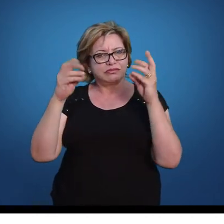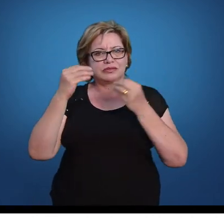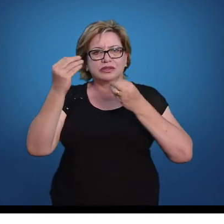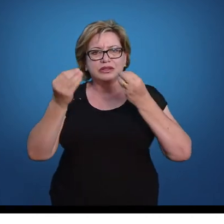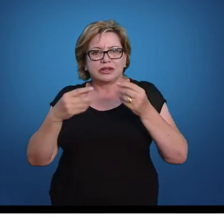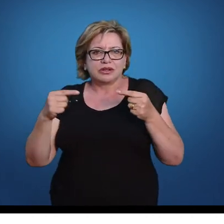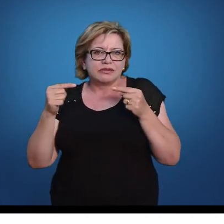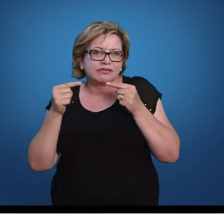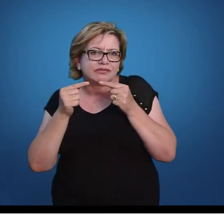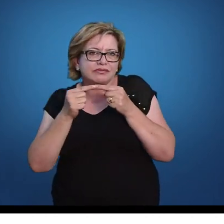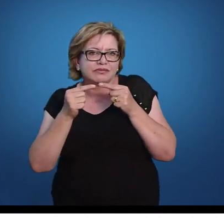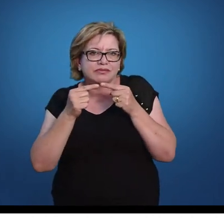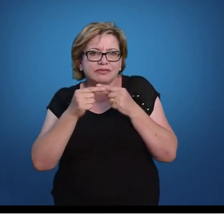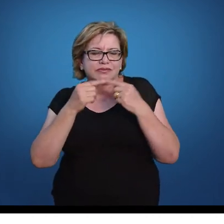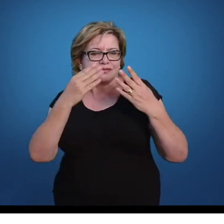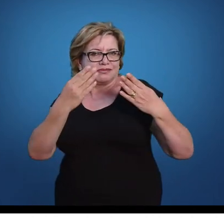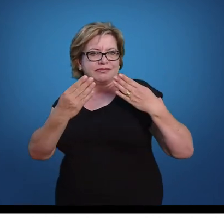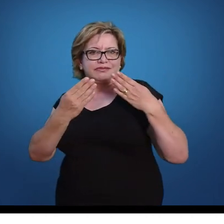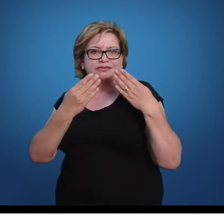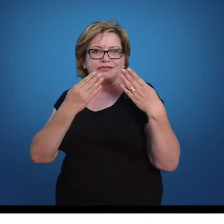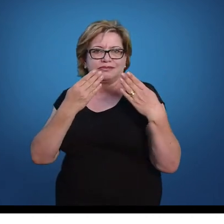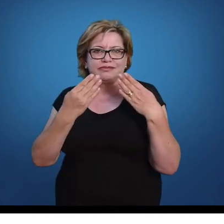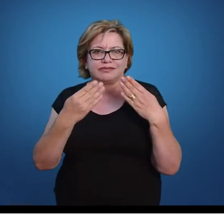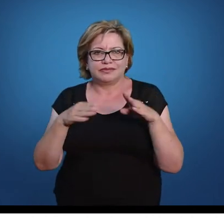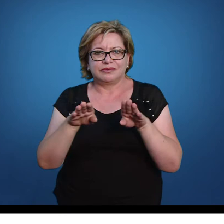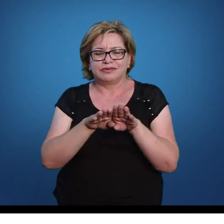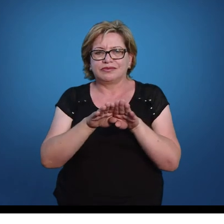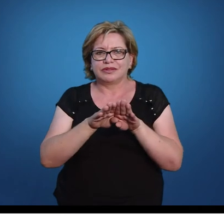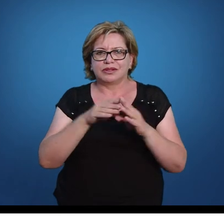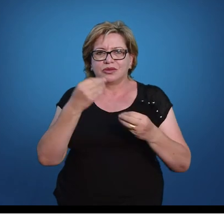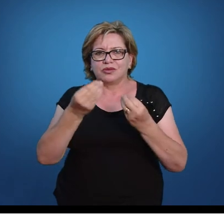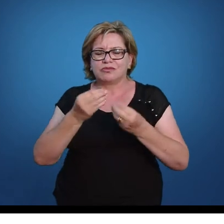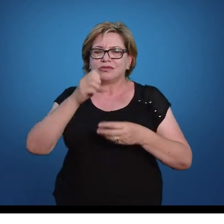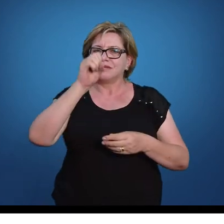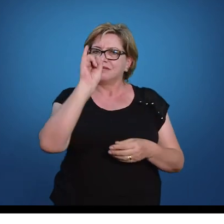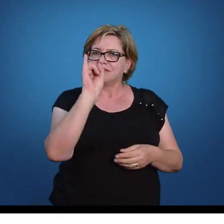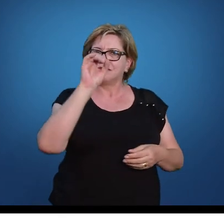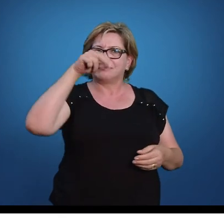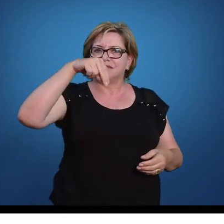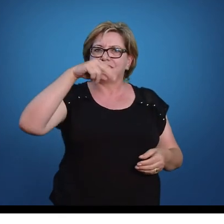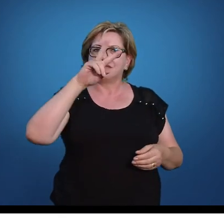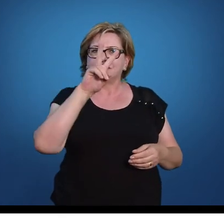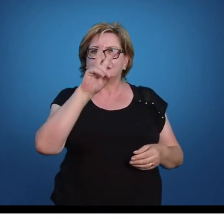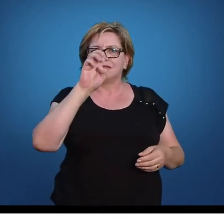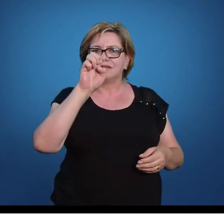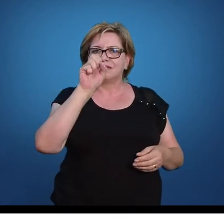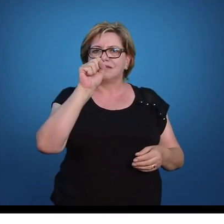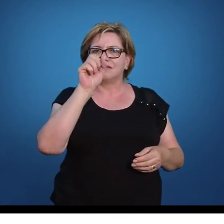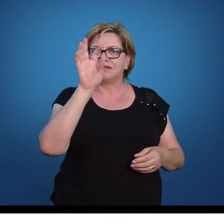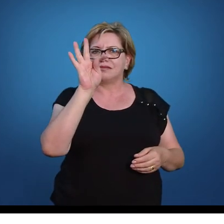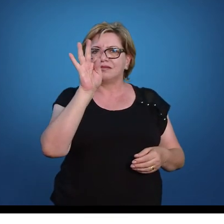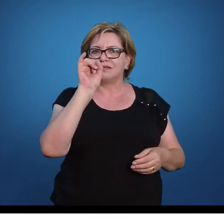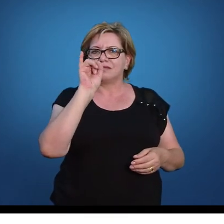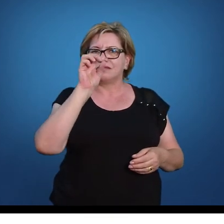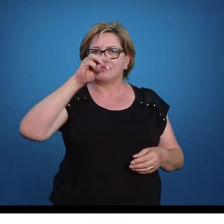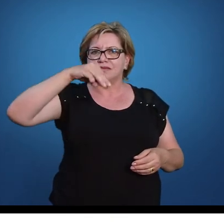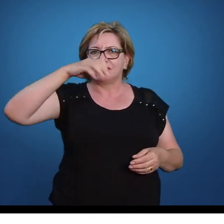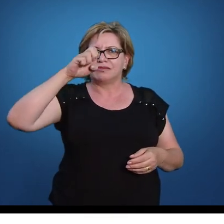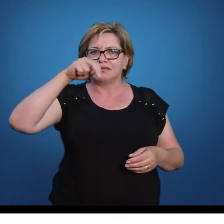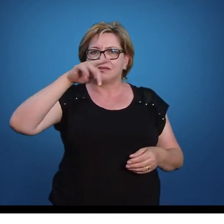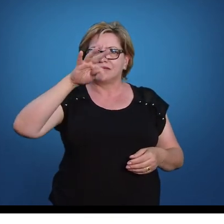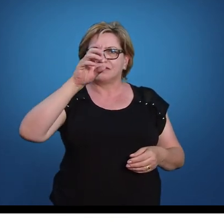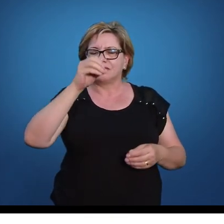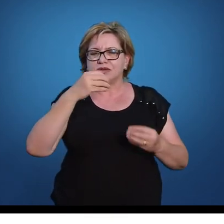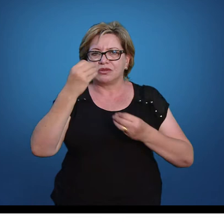relacionados à análise e decisão de investimentos. Então, no primeiro conjunto, técnicas de